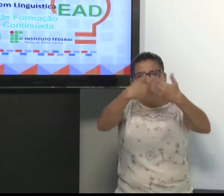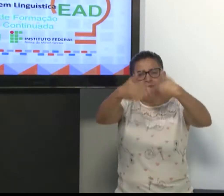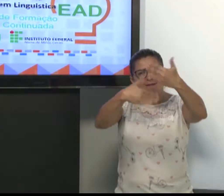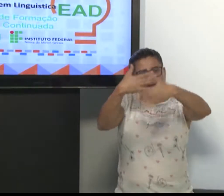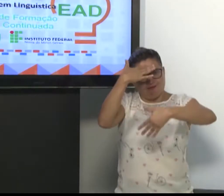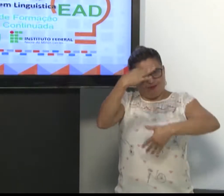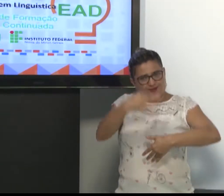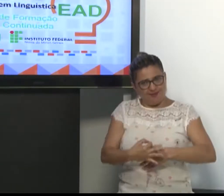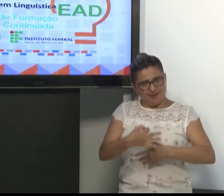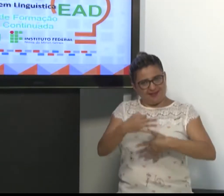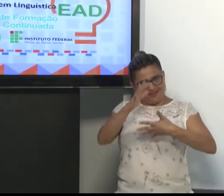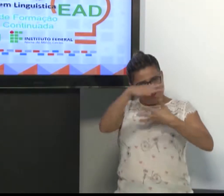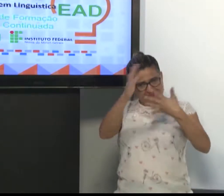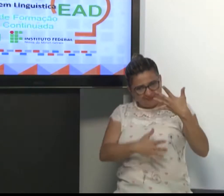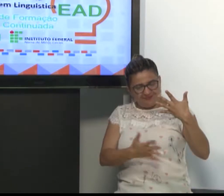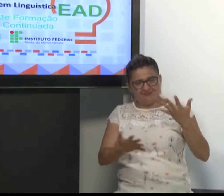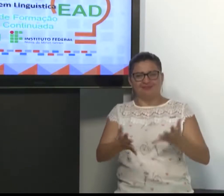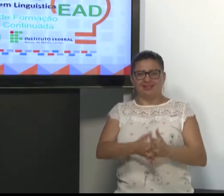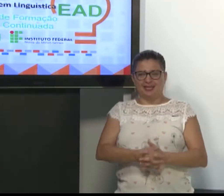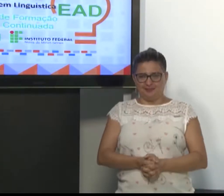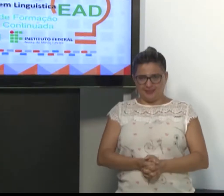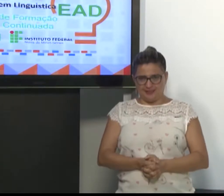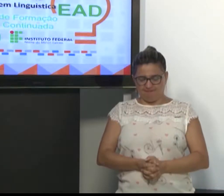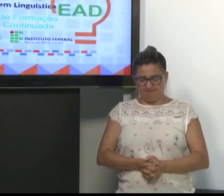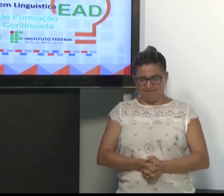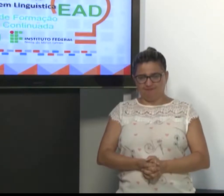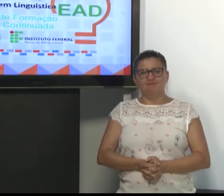assimilar e aprender para que vocês compreendam melhor a Libras.